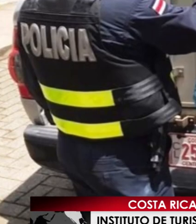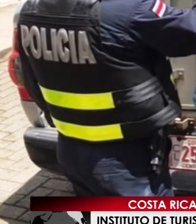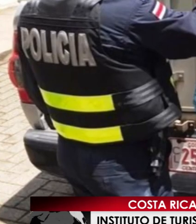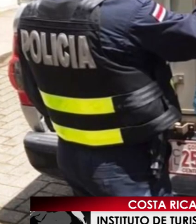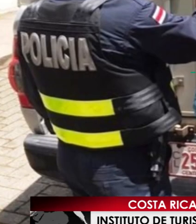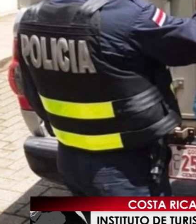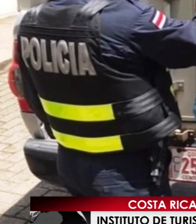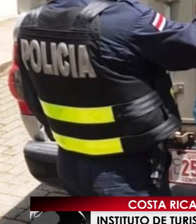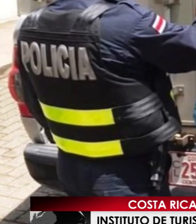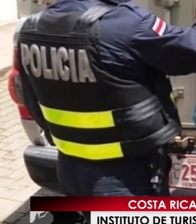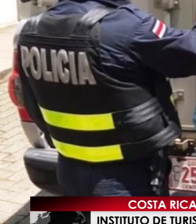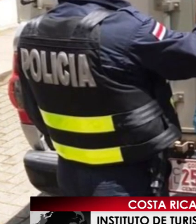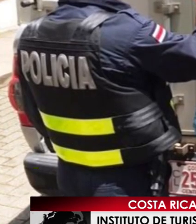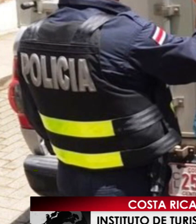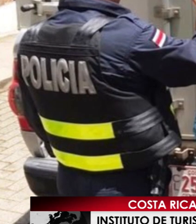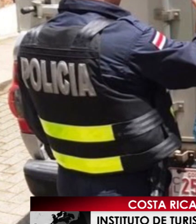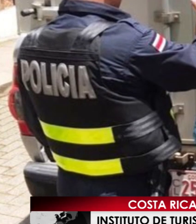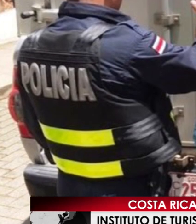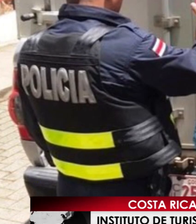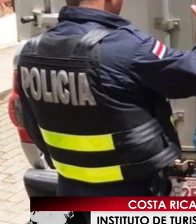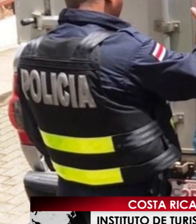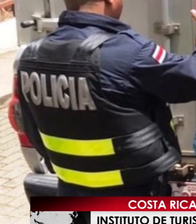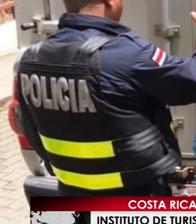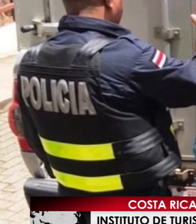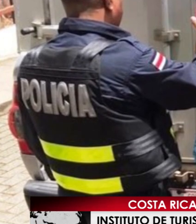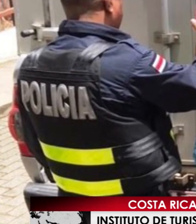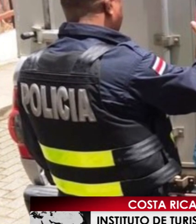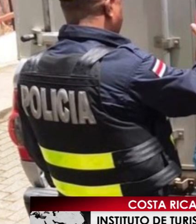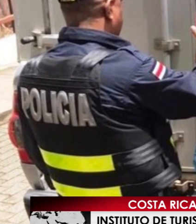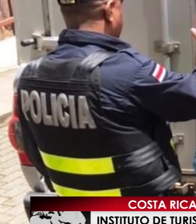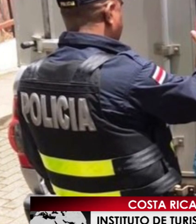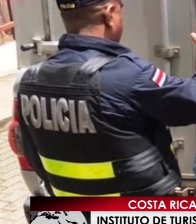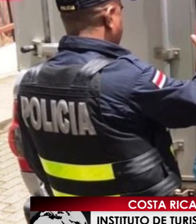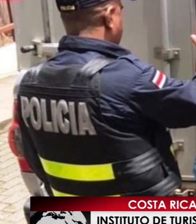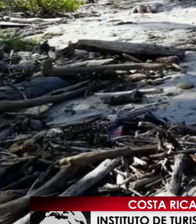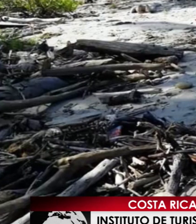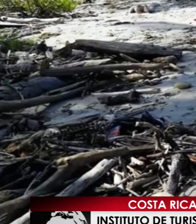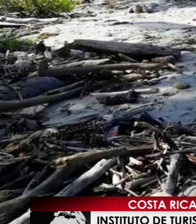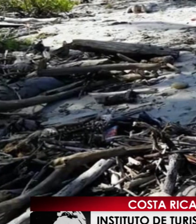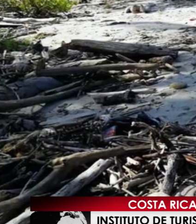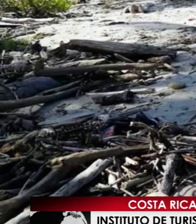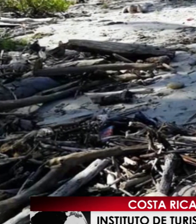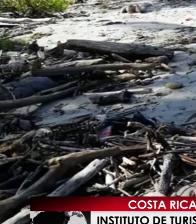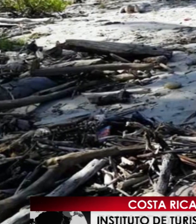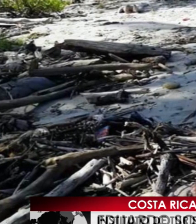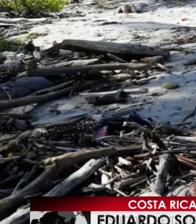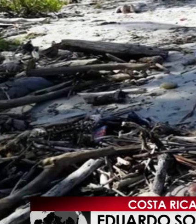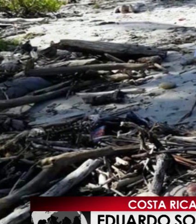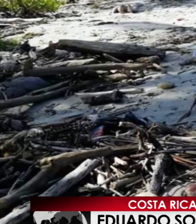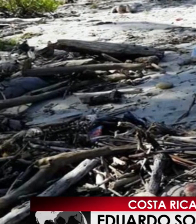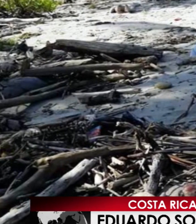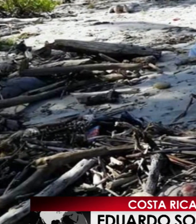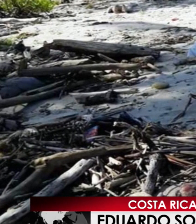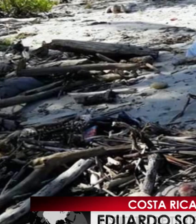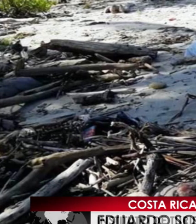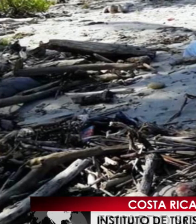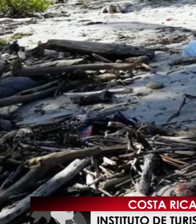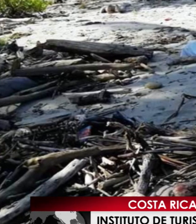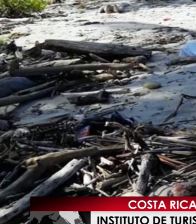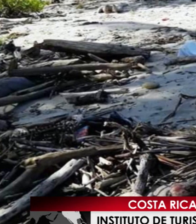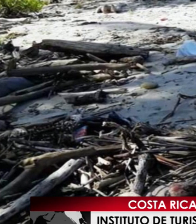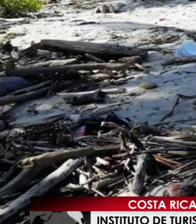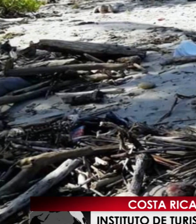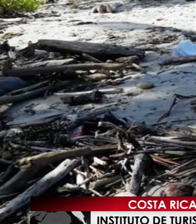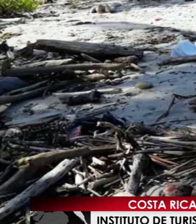es más pertinente el aumento de personal. El segundo punto que vamos a trabajar también de forma muy fuerte es